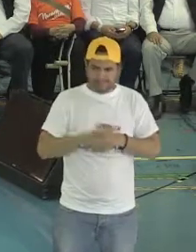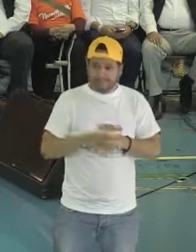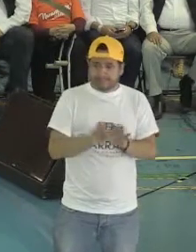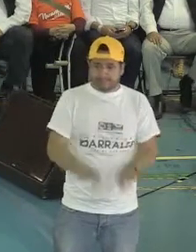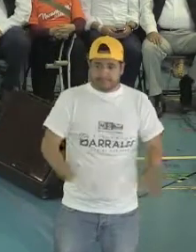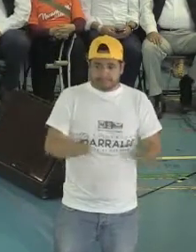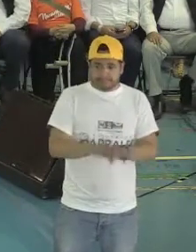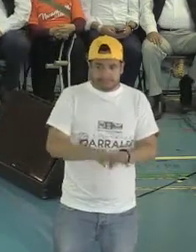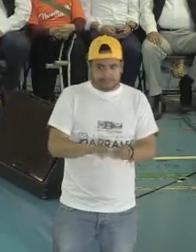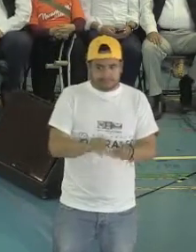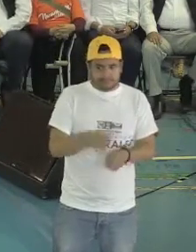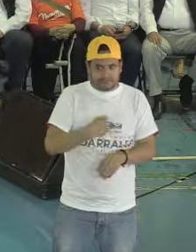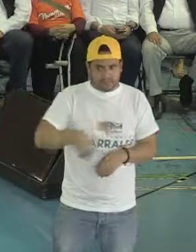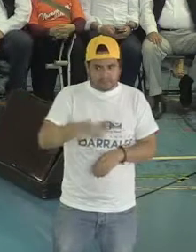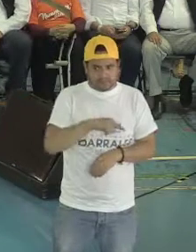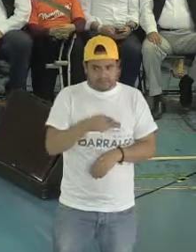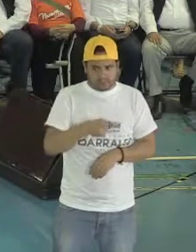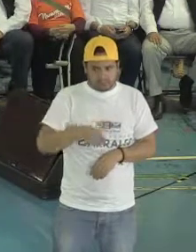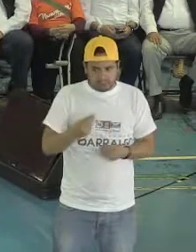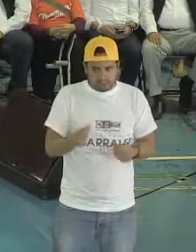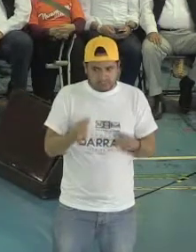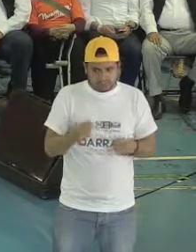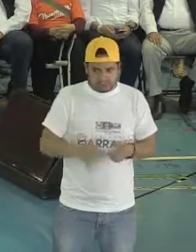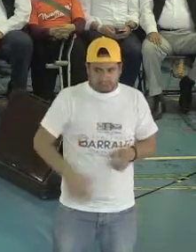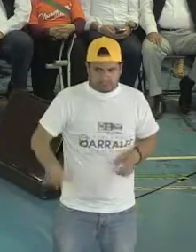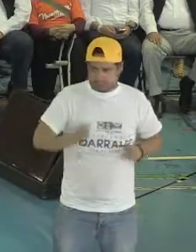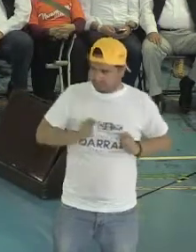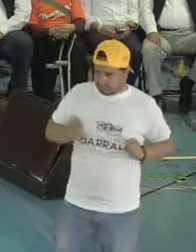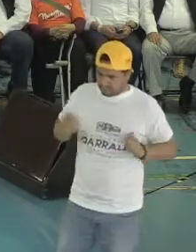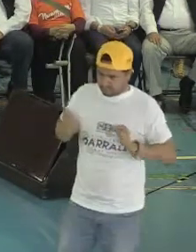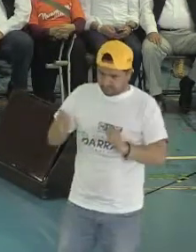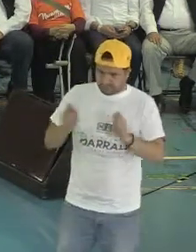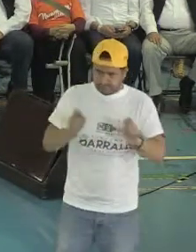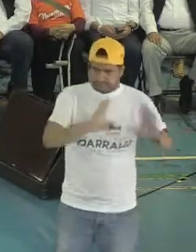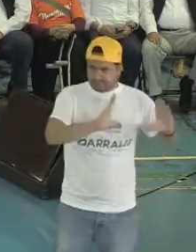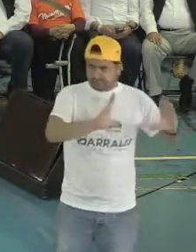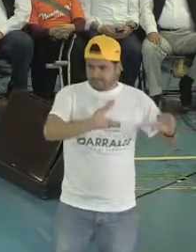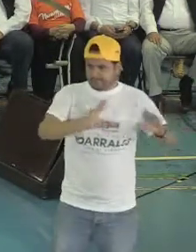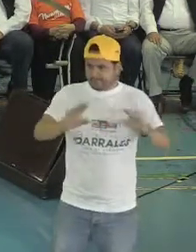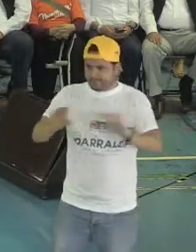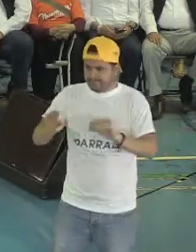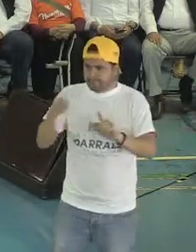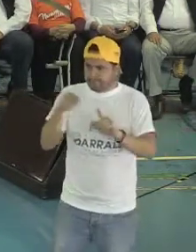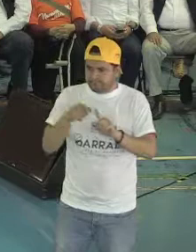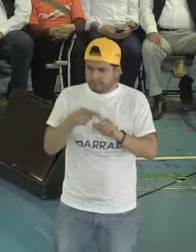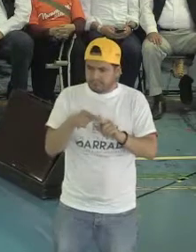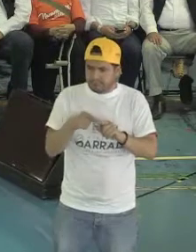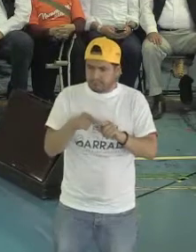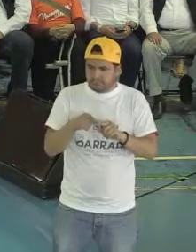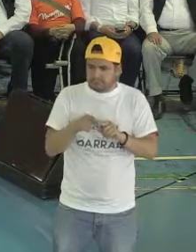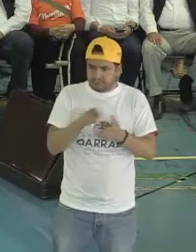nosotros, ustedes, muchas y muchos de ustedes nos han dado grandes lecciones. Y si hay un renglón y donde han